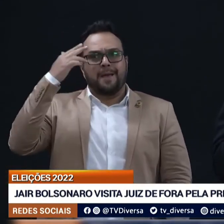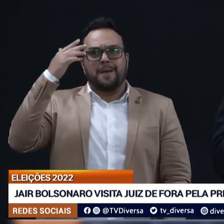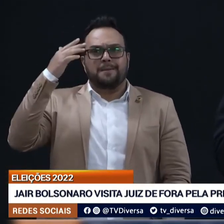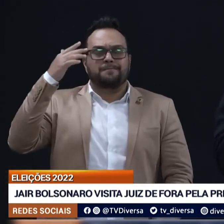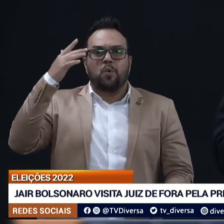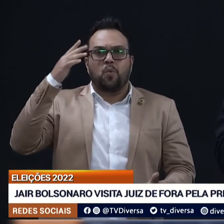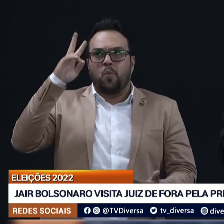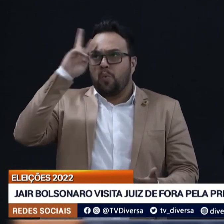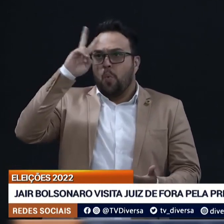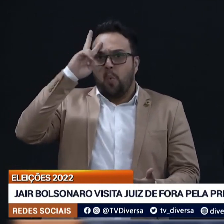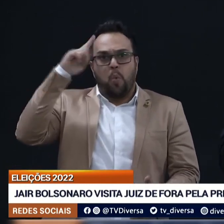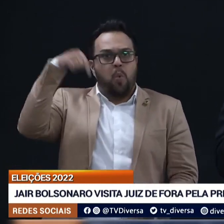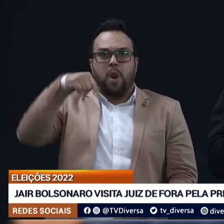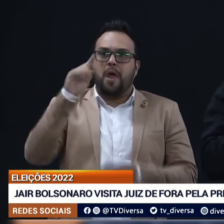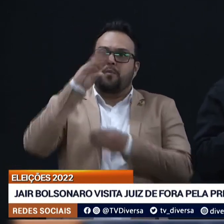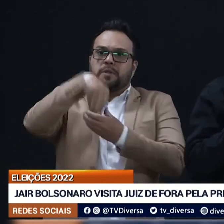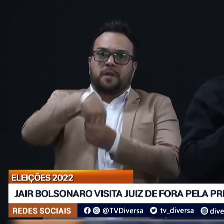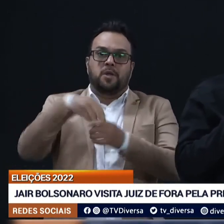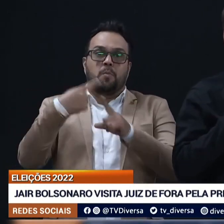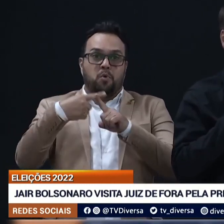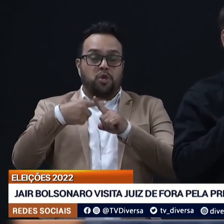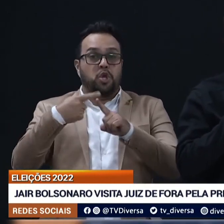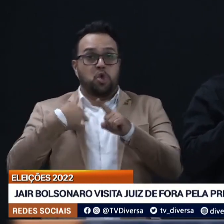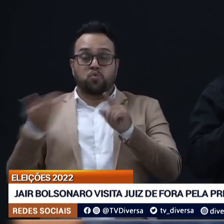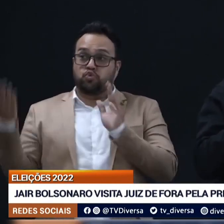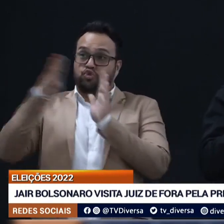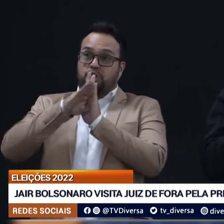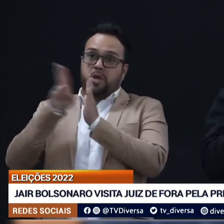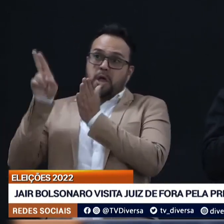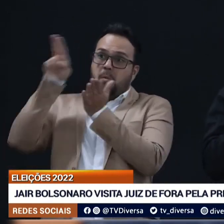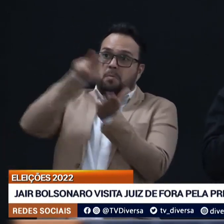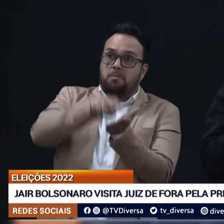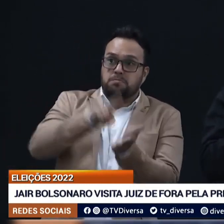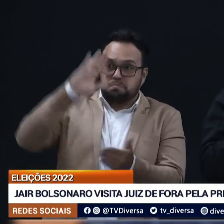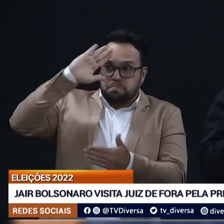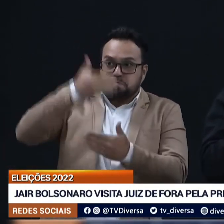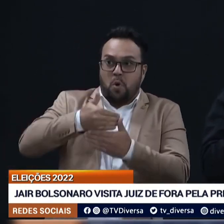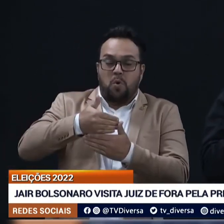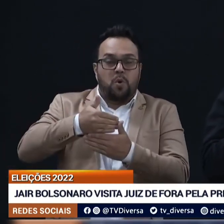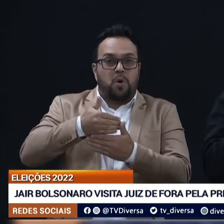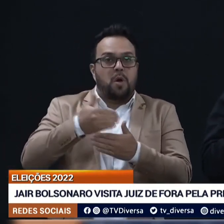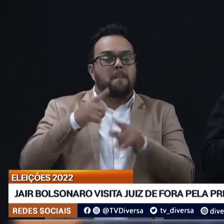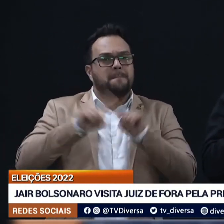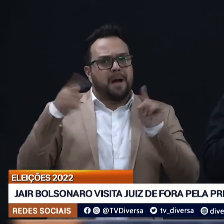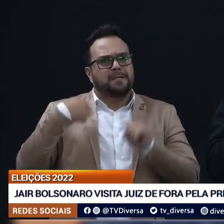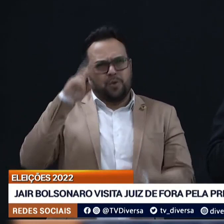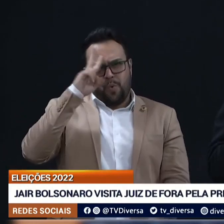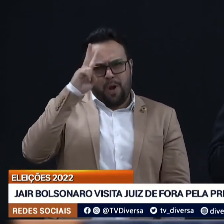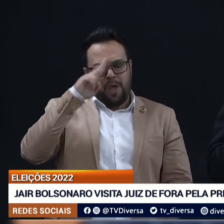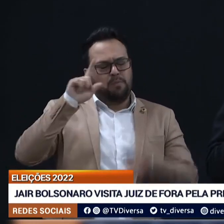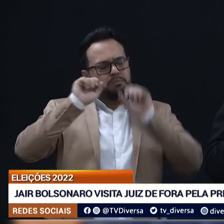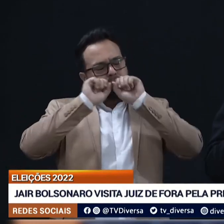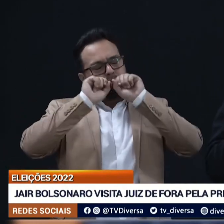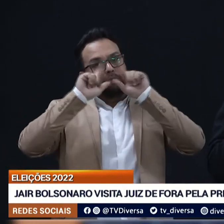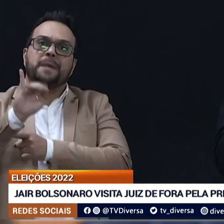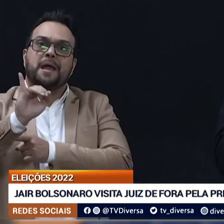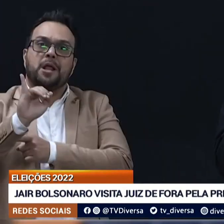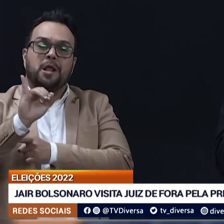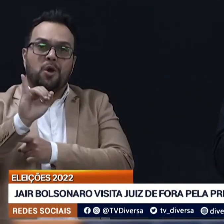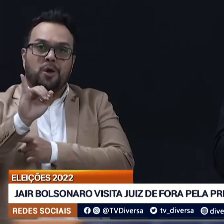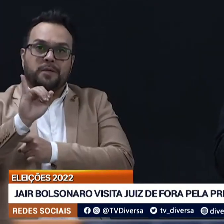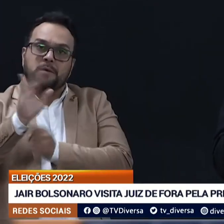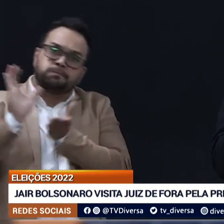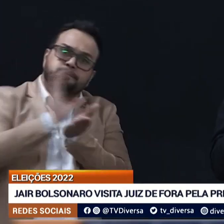autor da facada. Mas, segundo o inquérito da Polícia Federal, concluiu que, em 2020, o autor agiu sozinho.